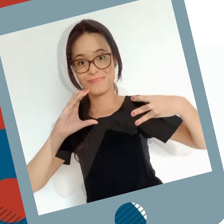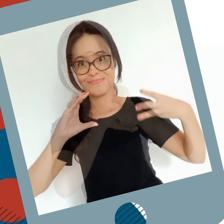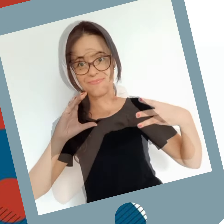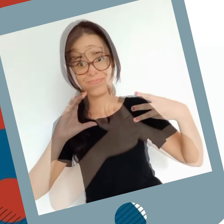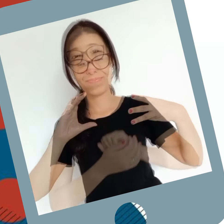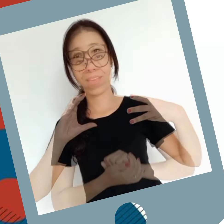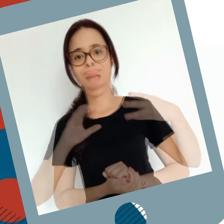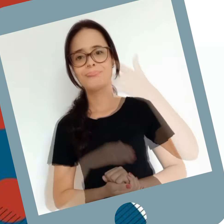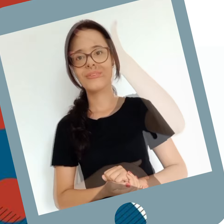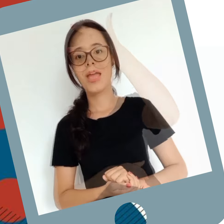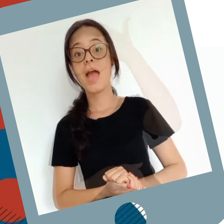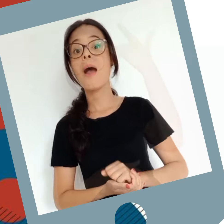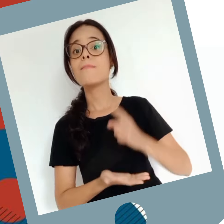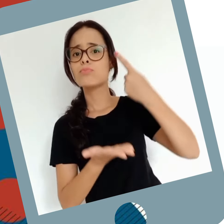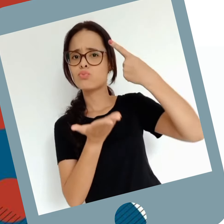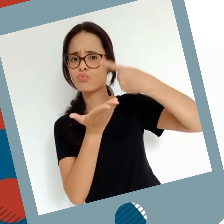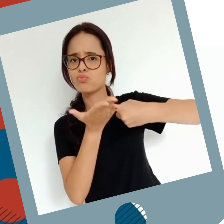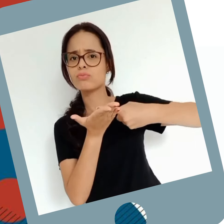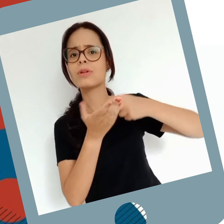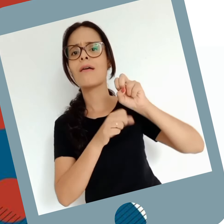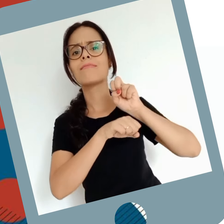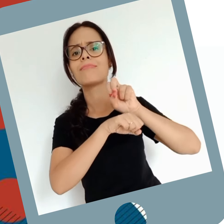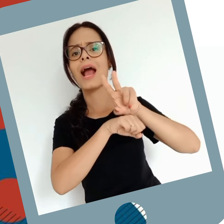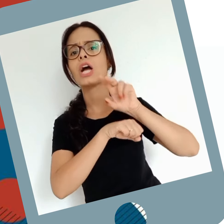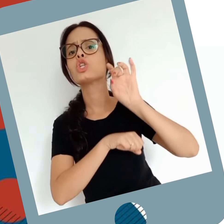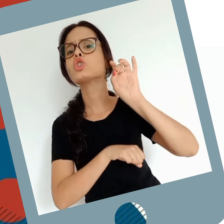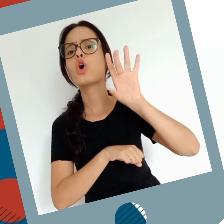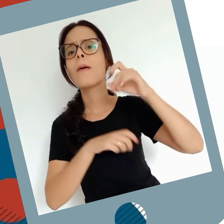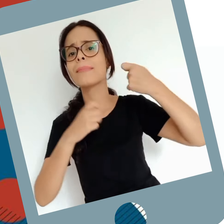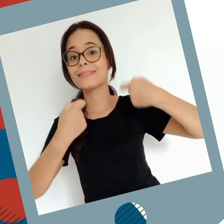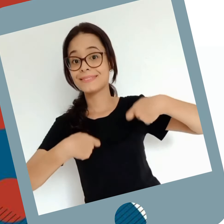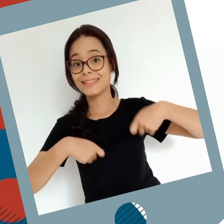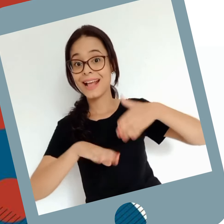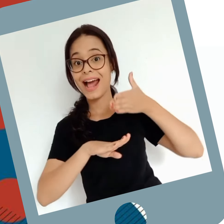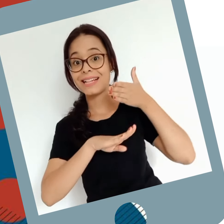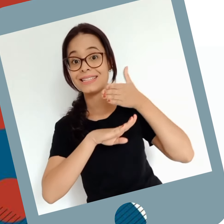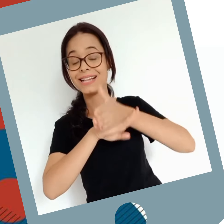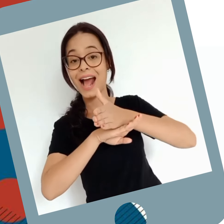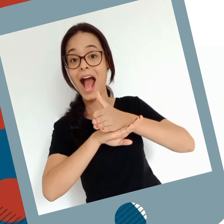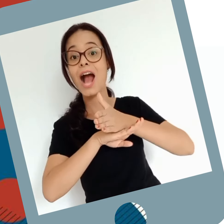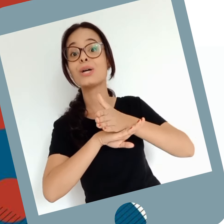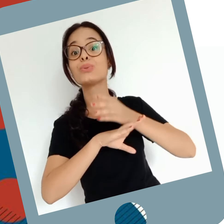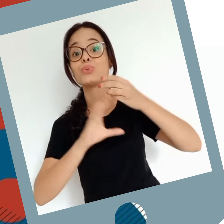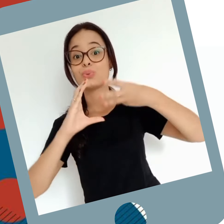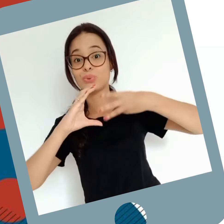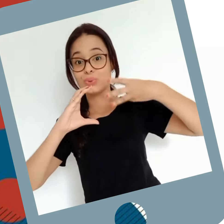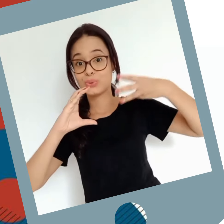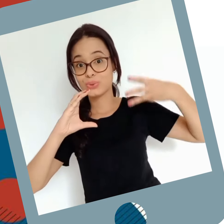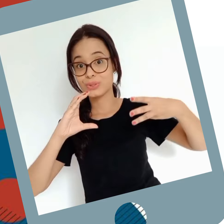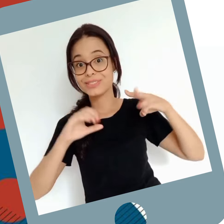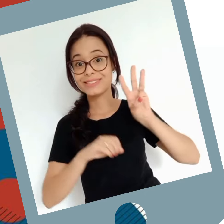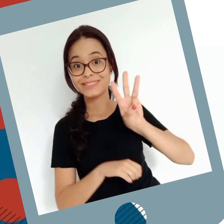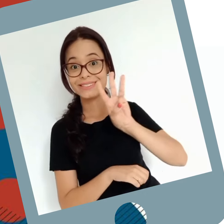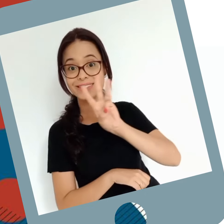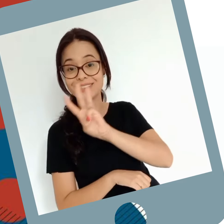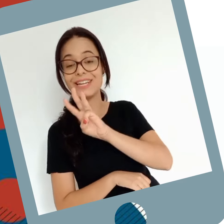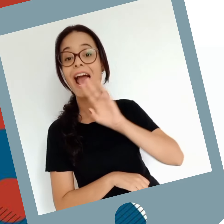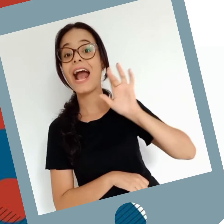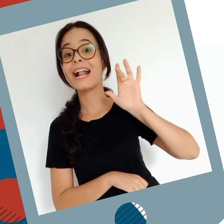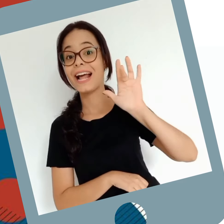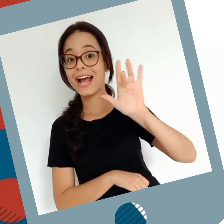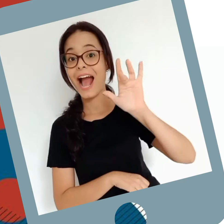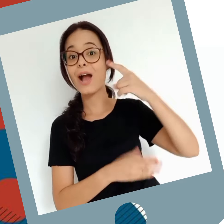CCERG. Para confirmar a vaga, basta entrar no site do CCERG